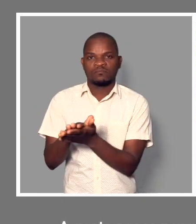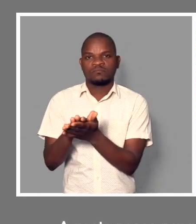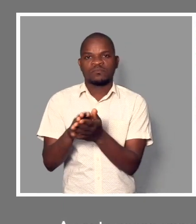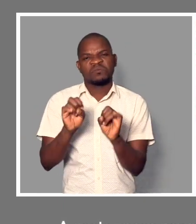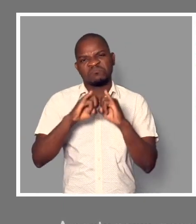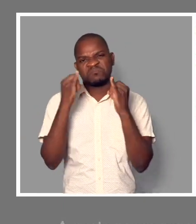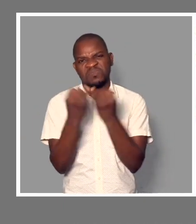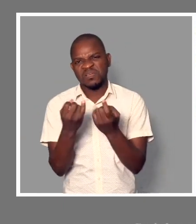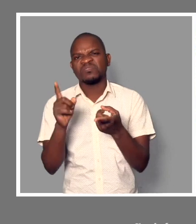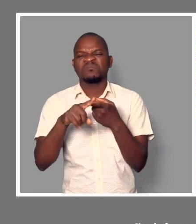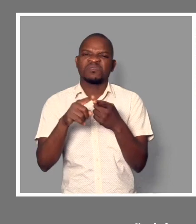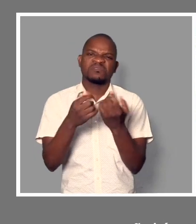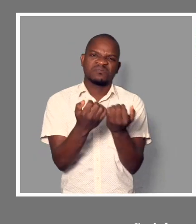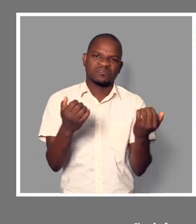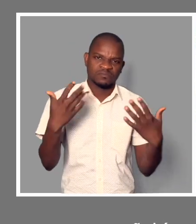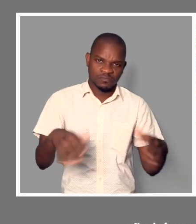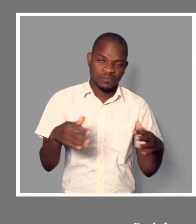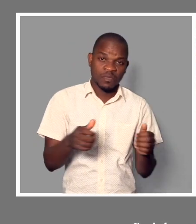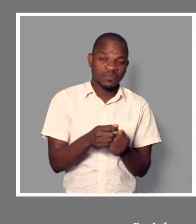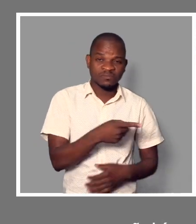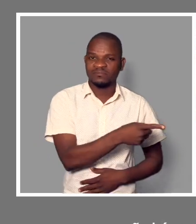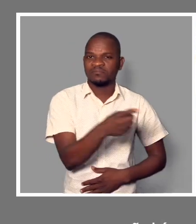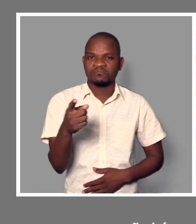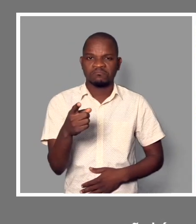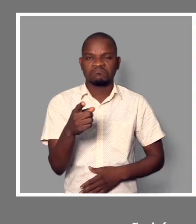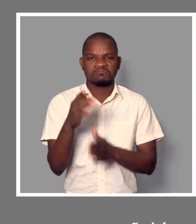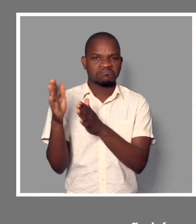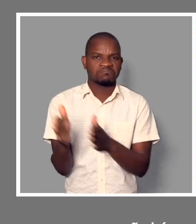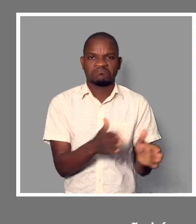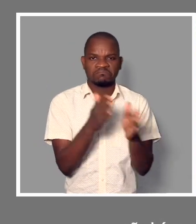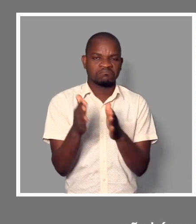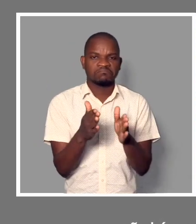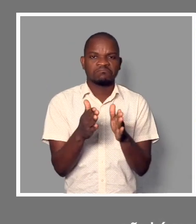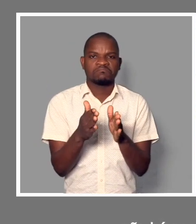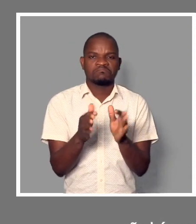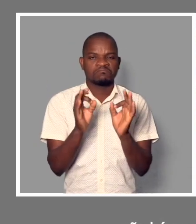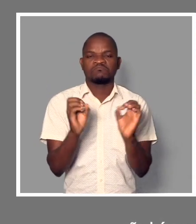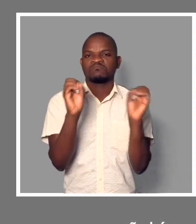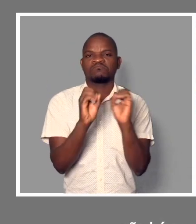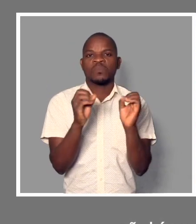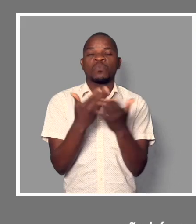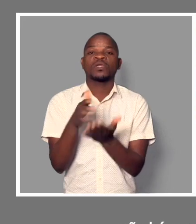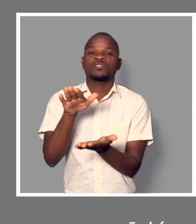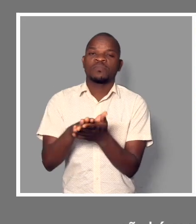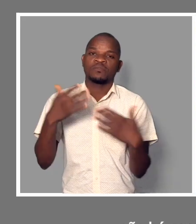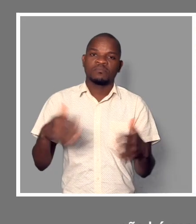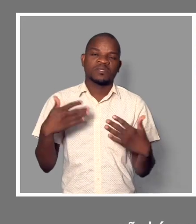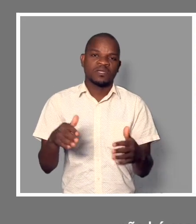canto do país. Não há condições no lugar em que as crianças brincam, criadas para essas crianças com necessidade